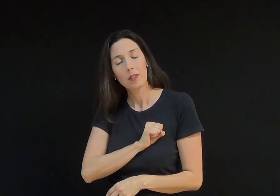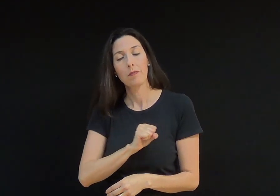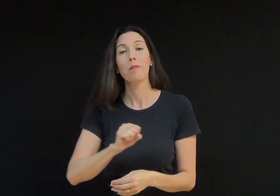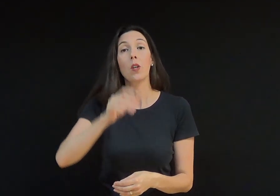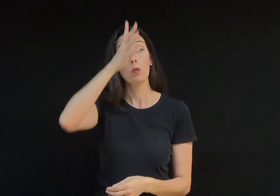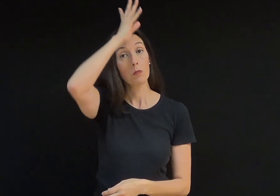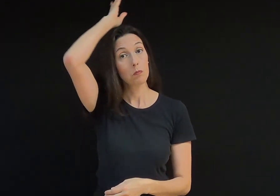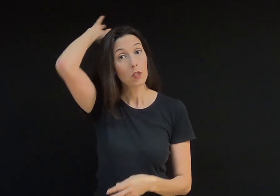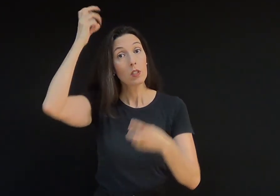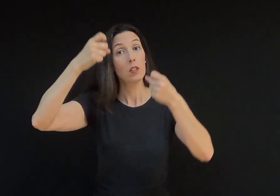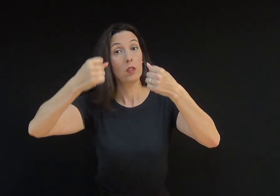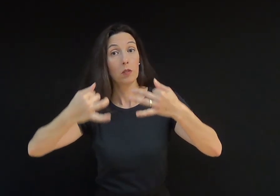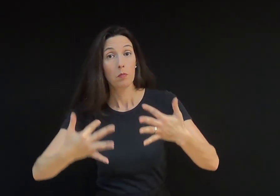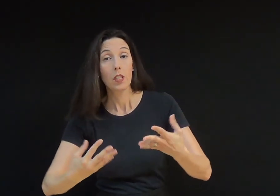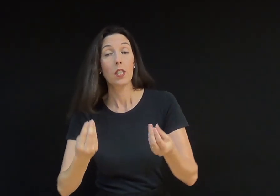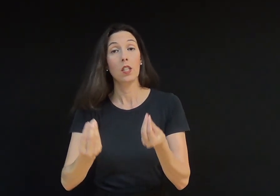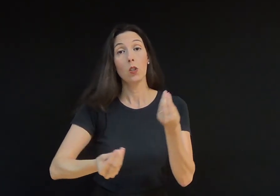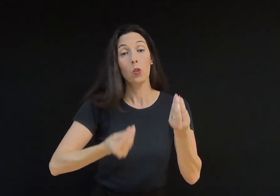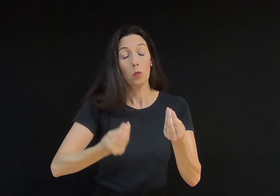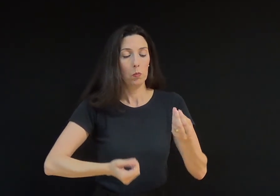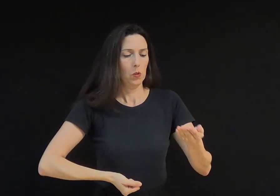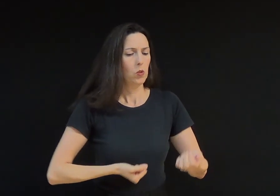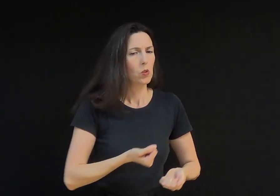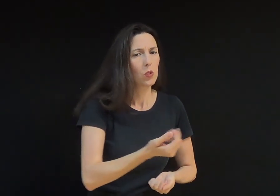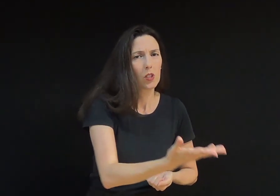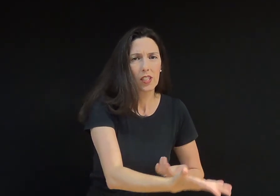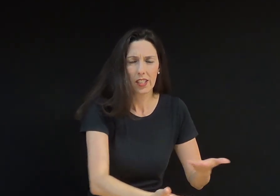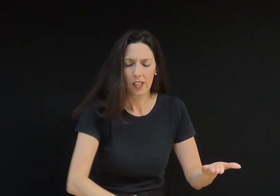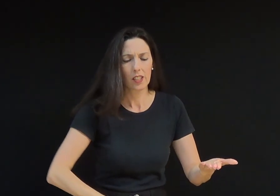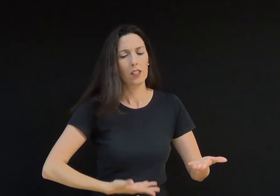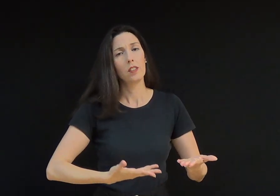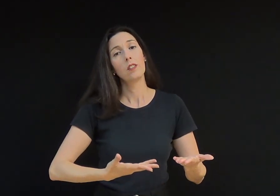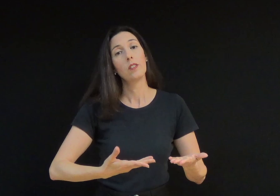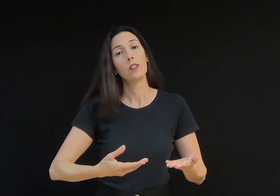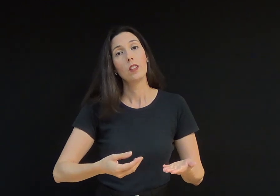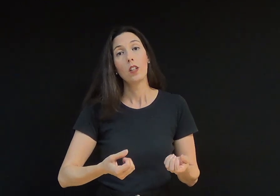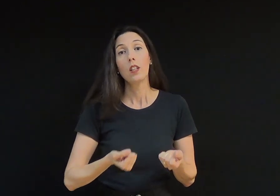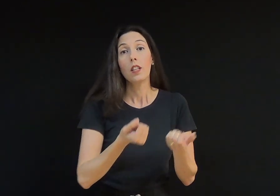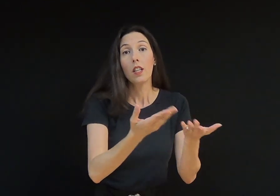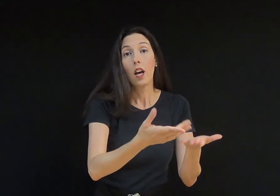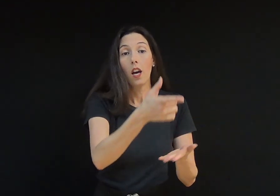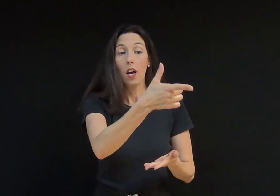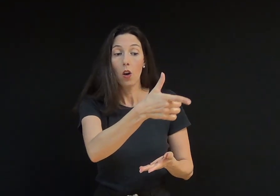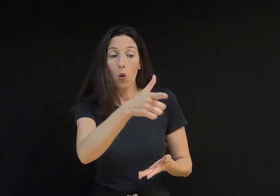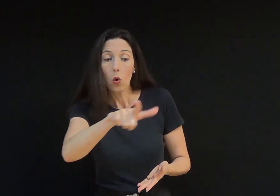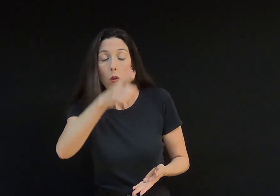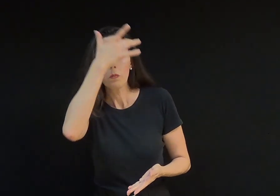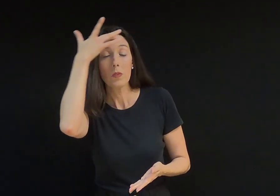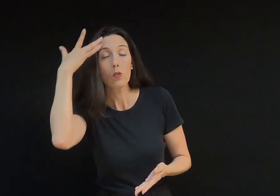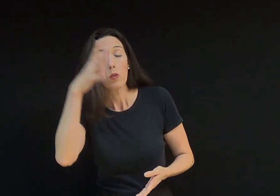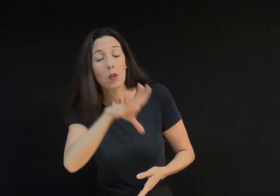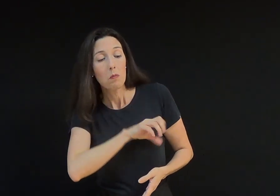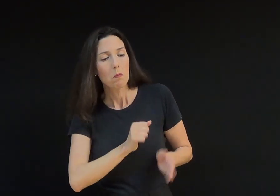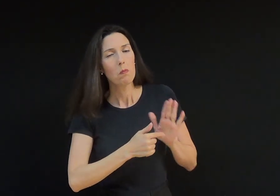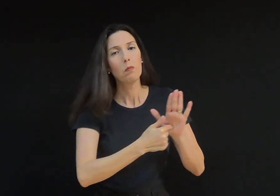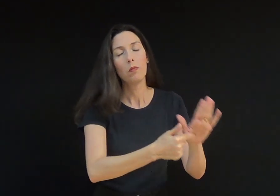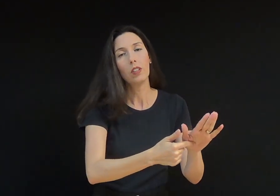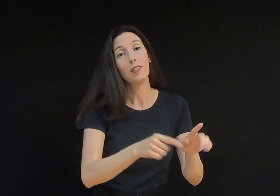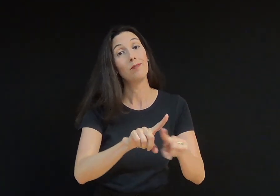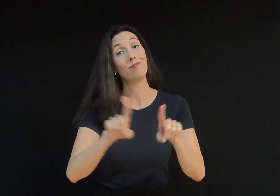nos fala um pouco sobre isso, sobre doação, entrega, dedicação ao outro em amor. Mas isso não é tão